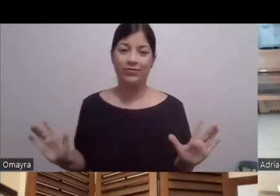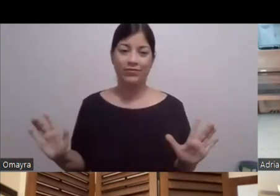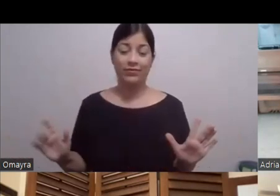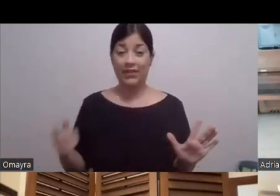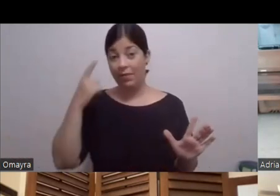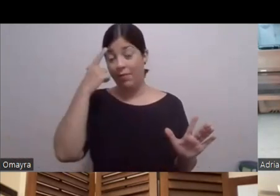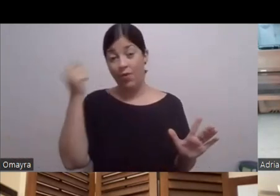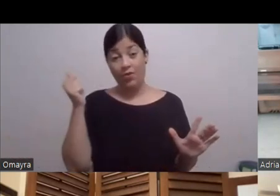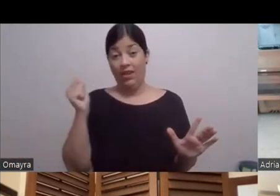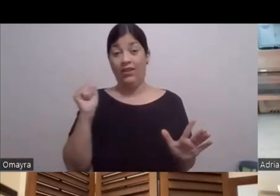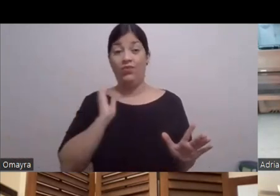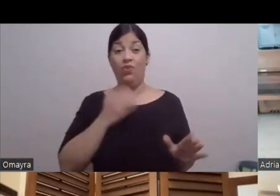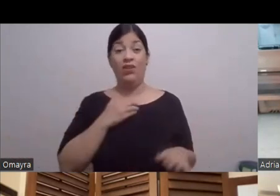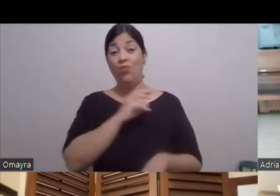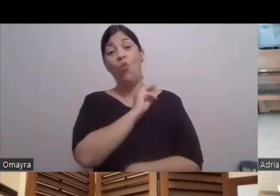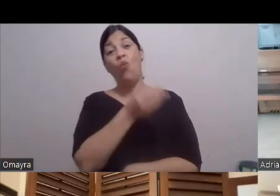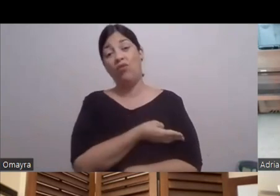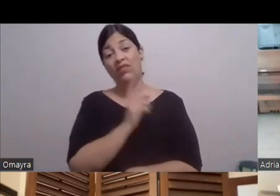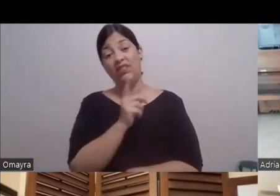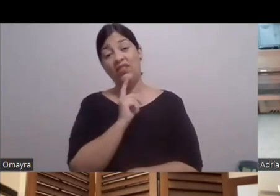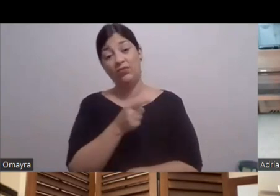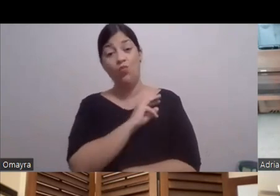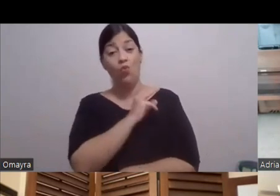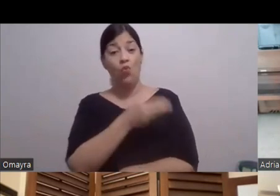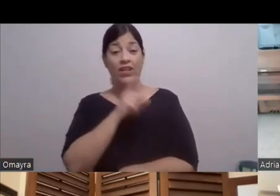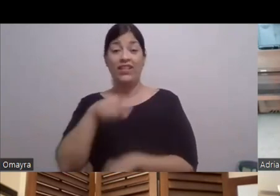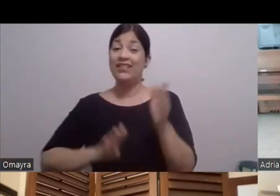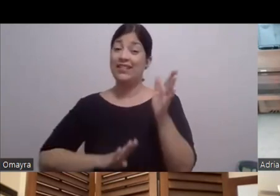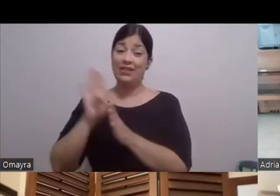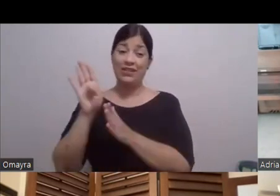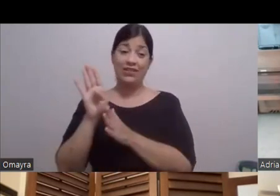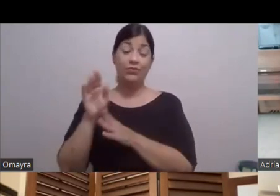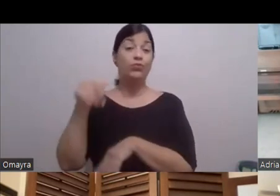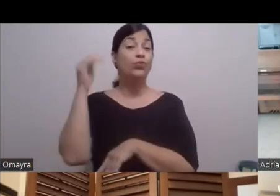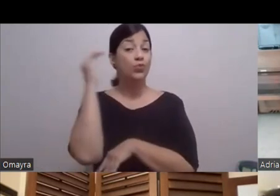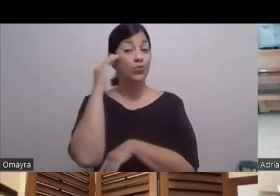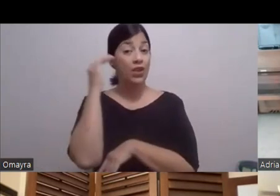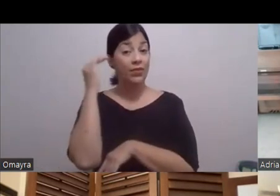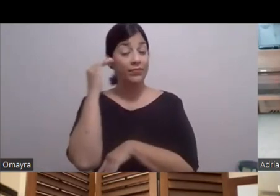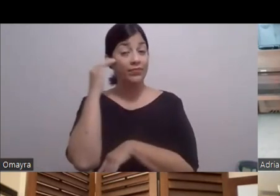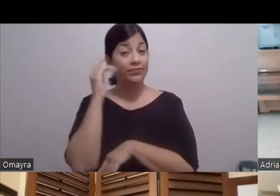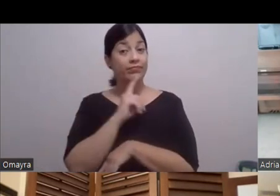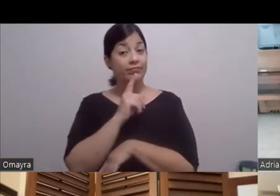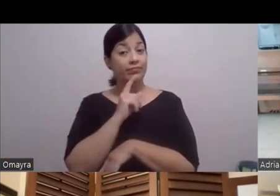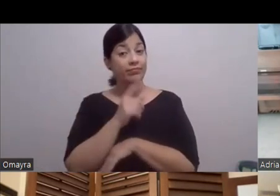músculo La verdad Es un músculo Que uno tiene que desarrollar Y tú sabes Que te digo Honestamente Javier A mí me ayudó mucho